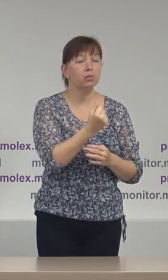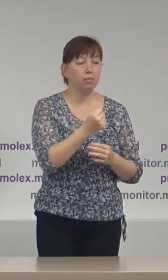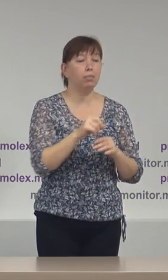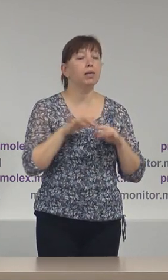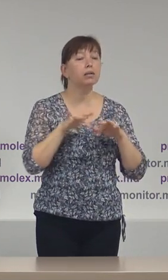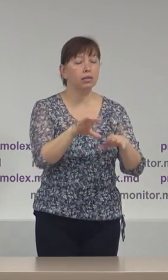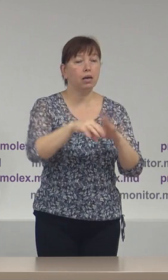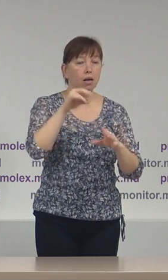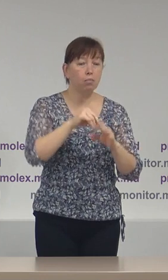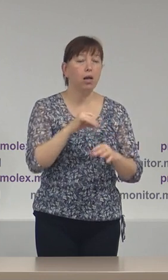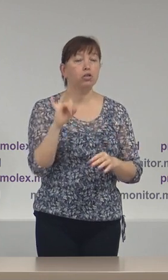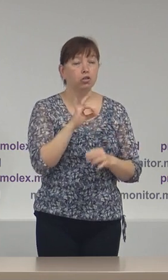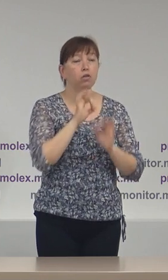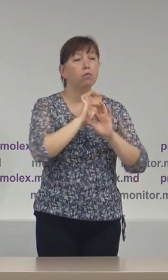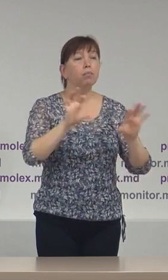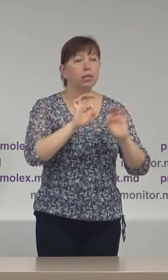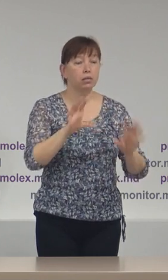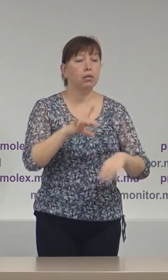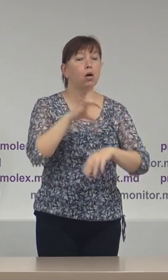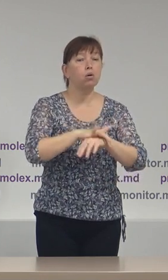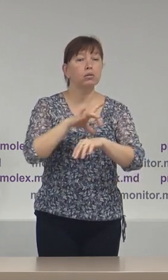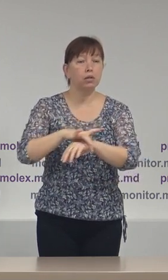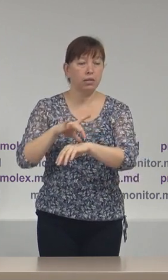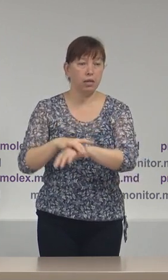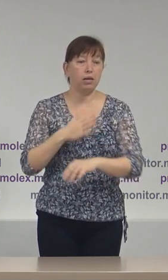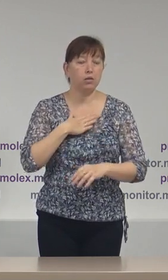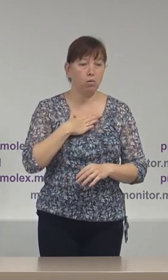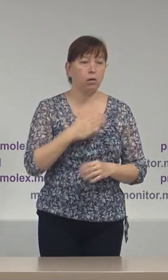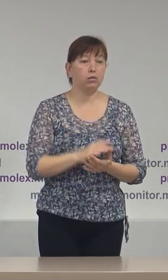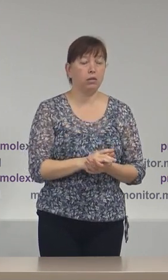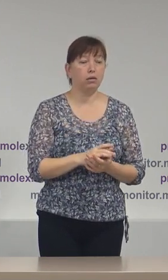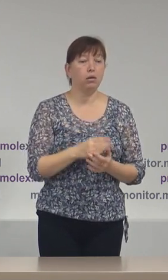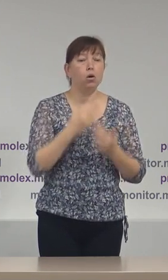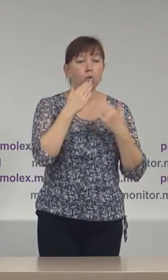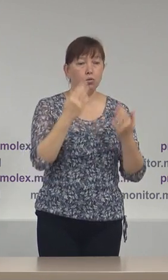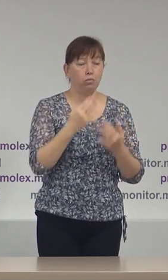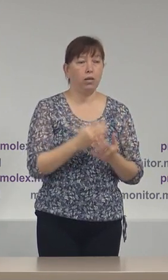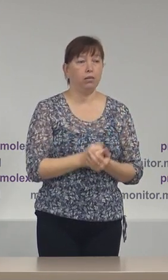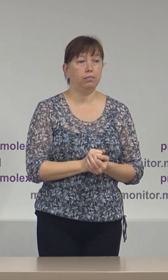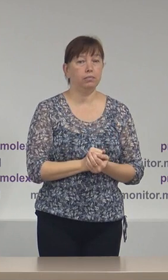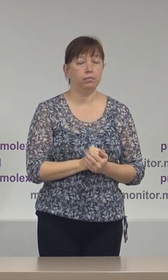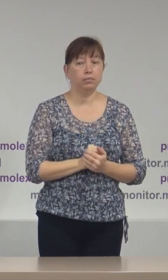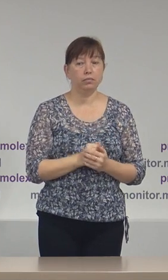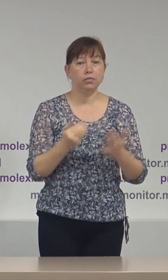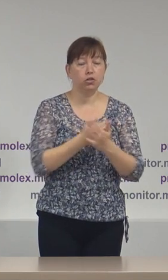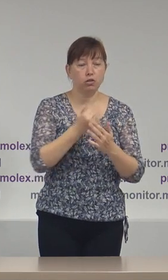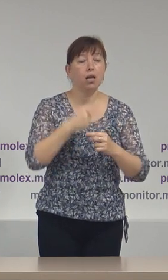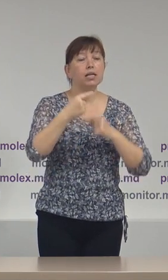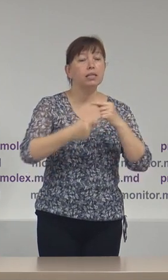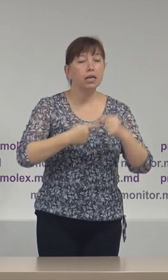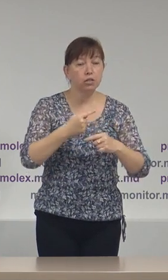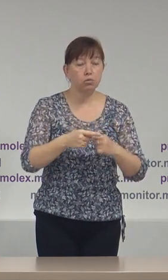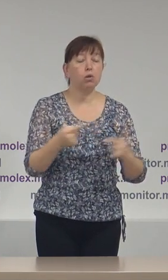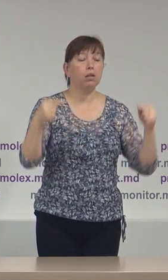dacă noastră legate legate de ultimele două săptămâni de campania electorală tradițional ne